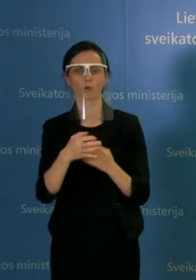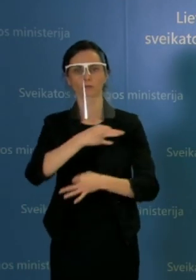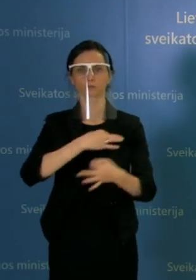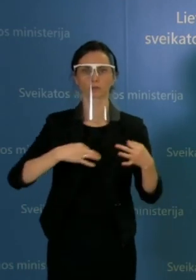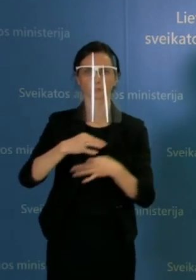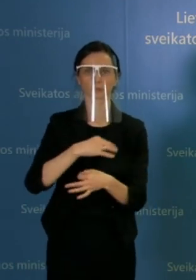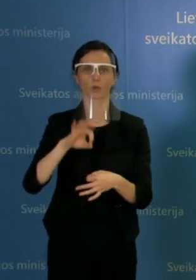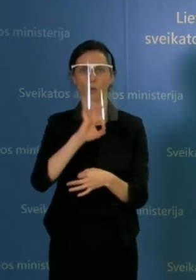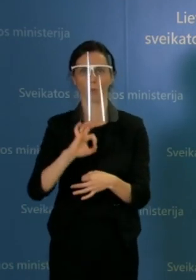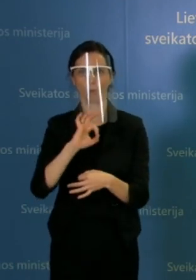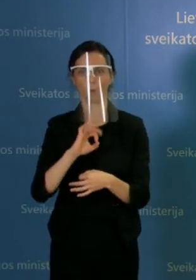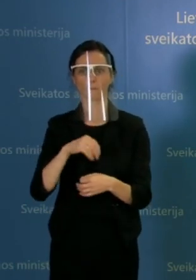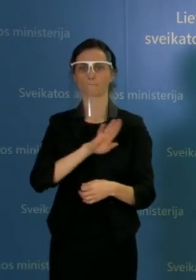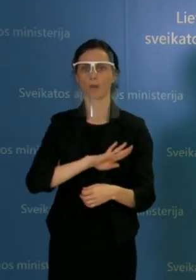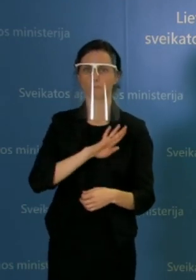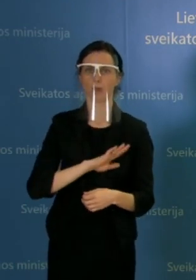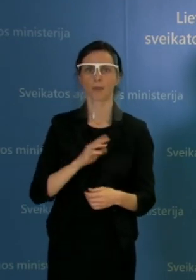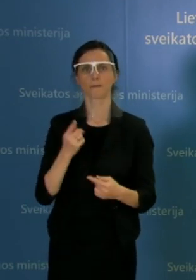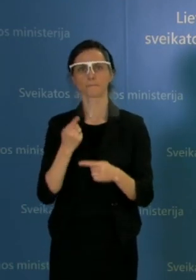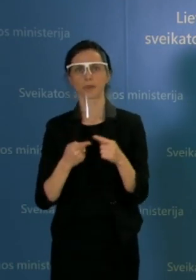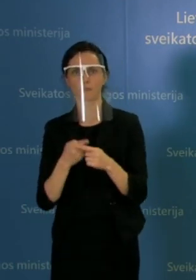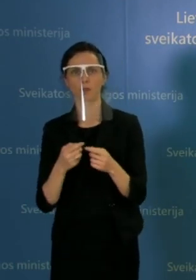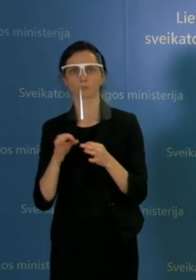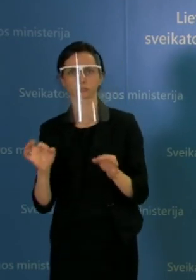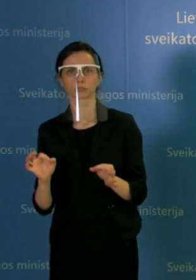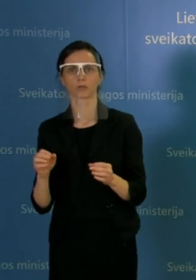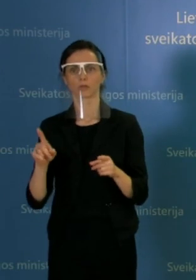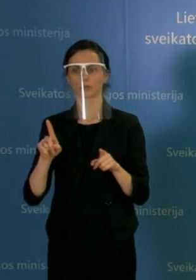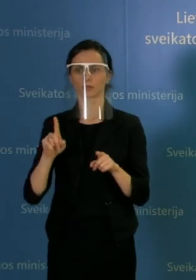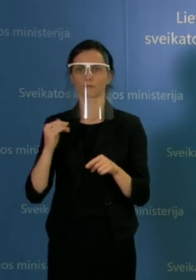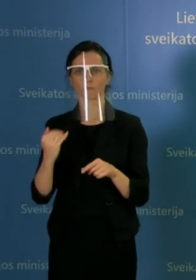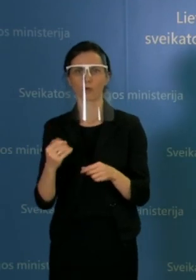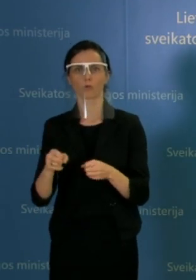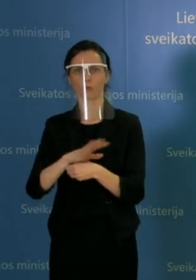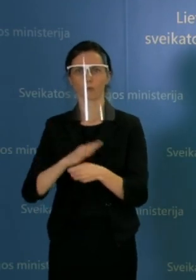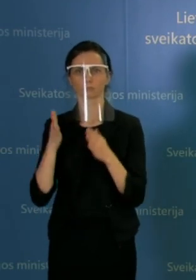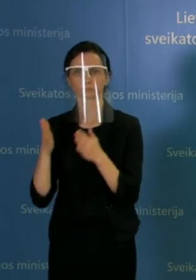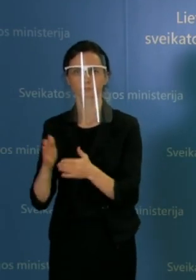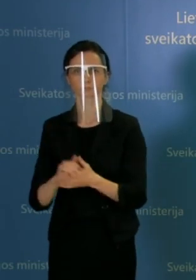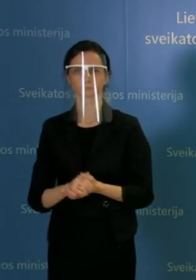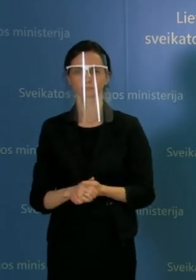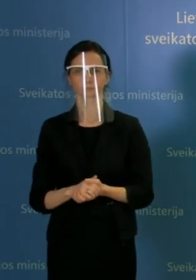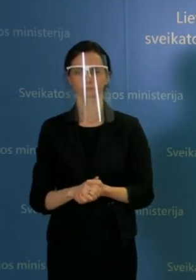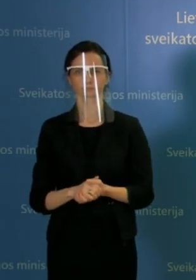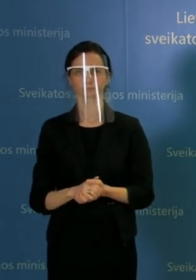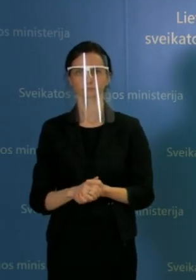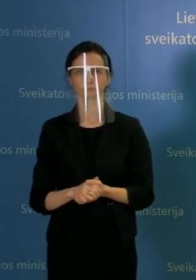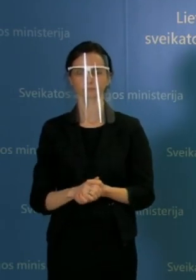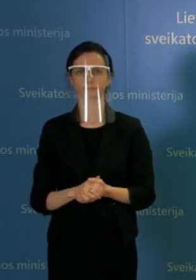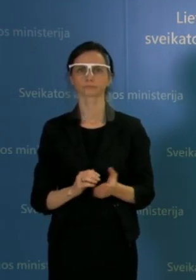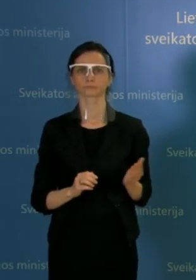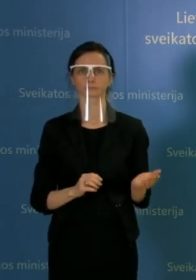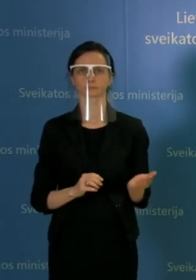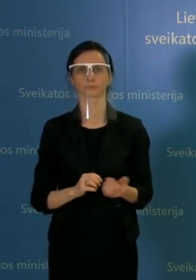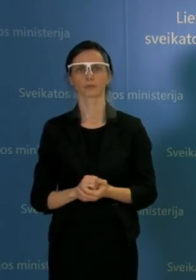dėl augančio bendro mirtingumo, konkrečiai dėl mirtingumo nuo koronaviruso? Tai dėl priemonių